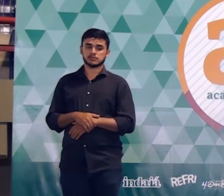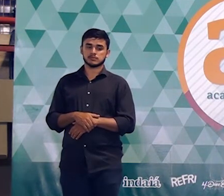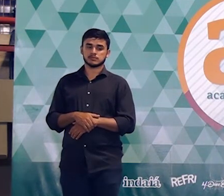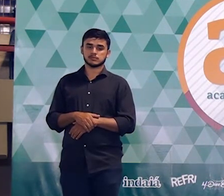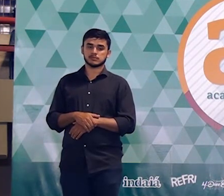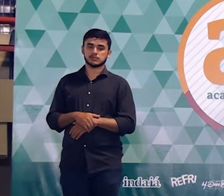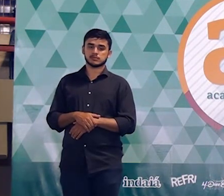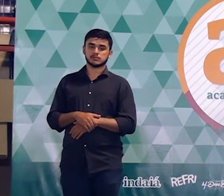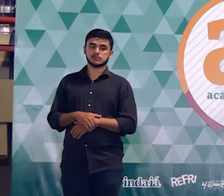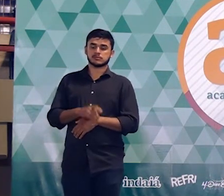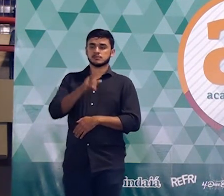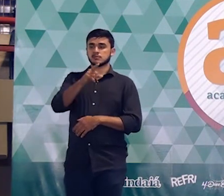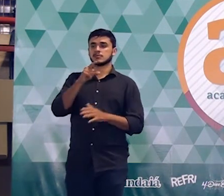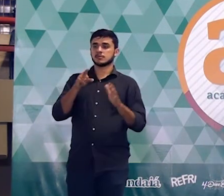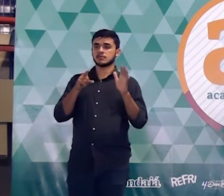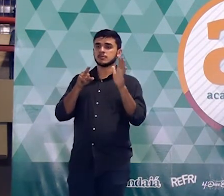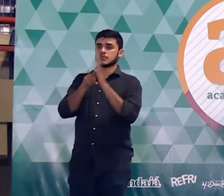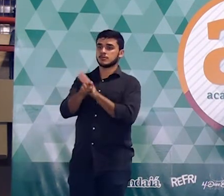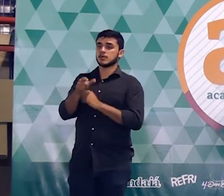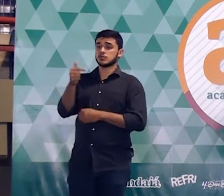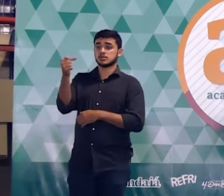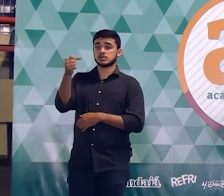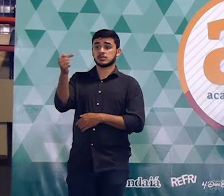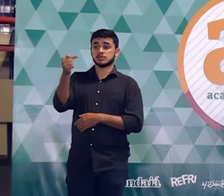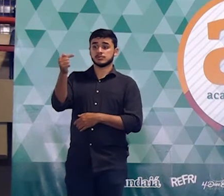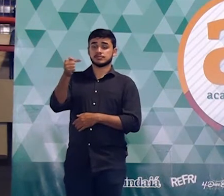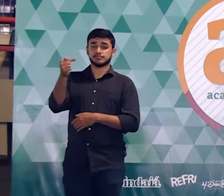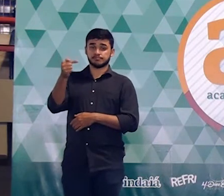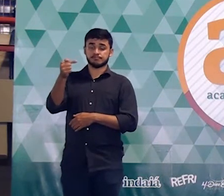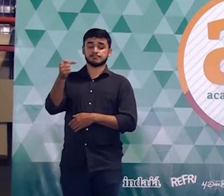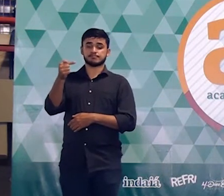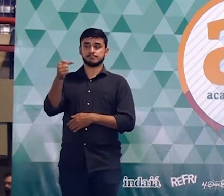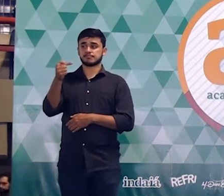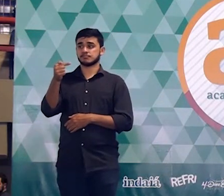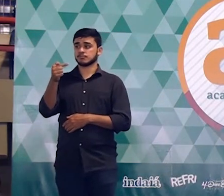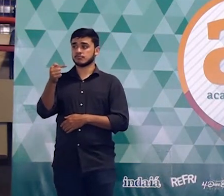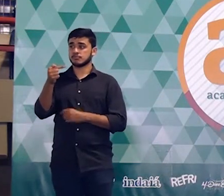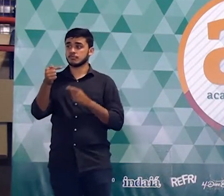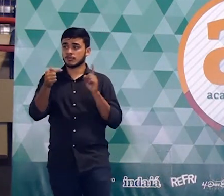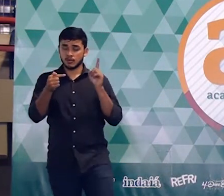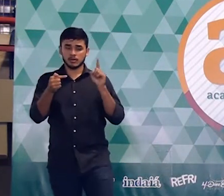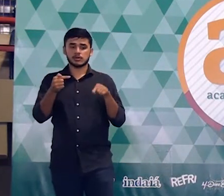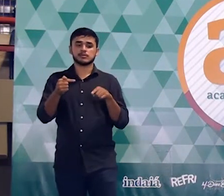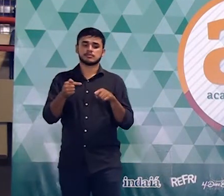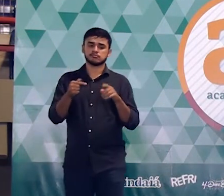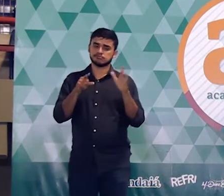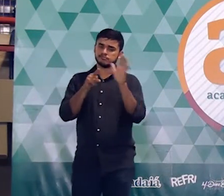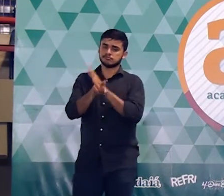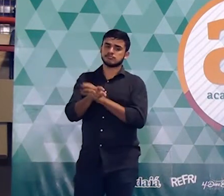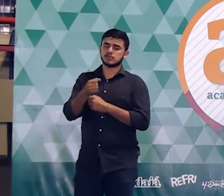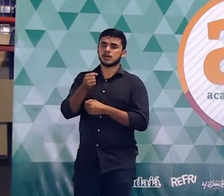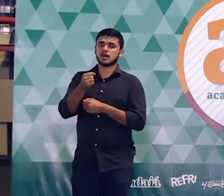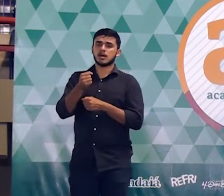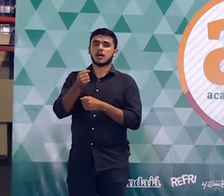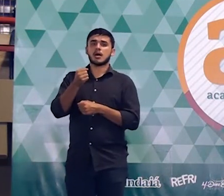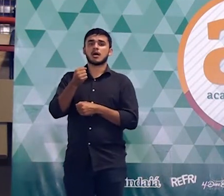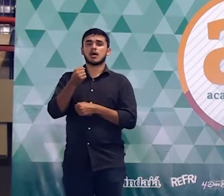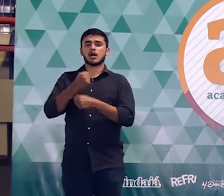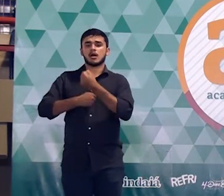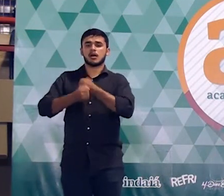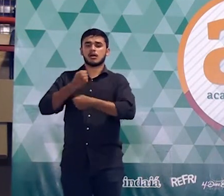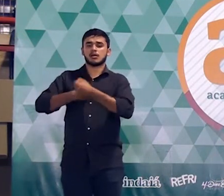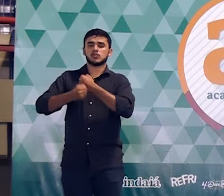meus amigos questão de número 7 questão 7 questão também recente questão da prova do Enem de